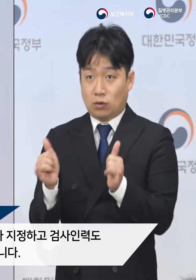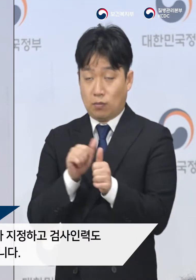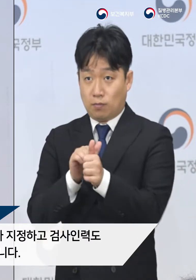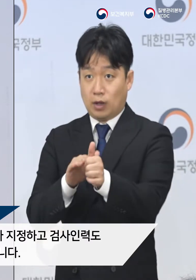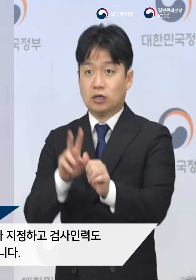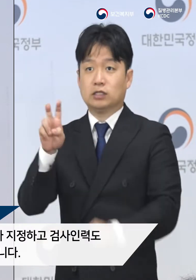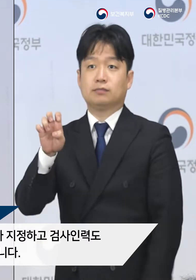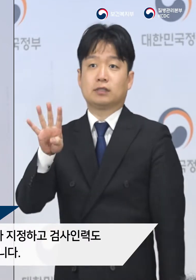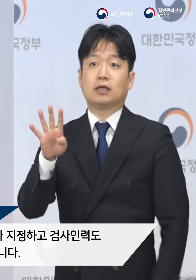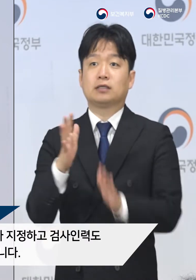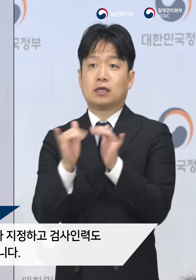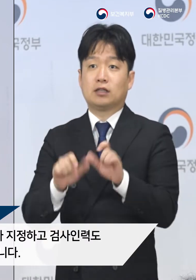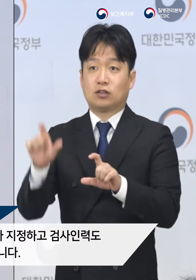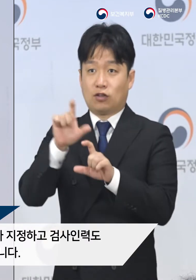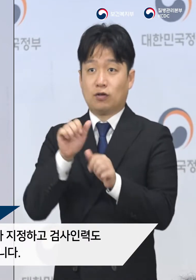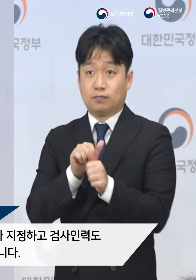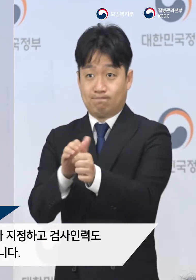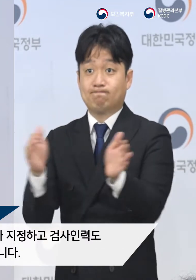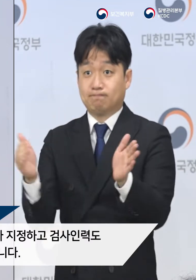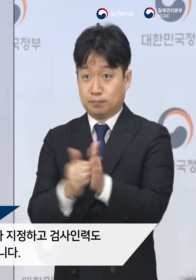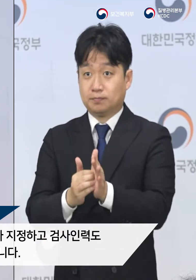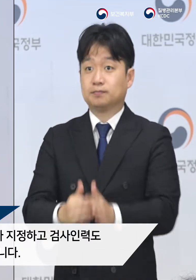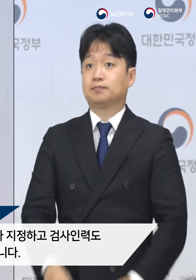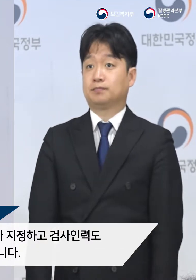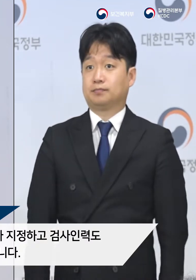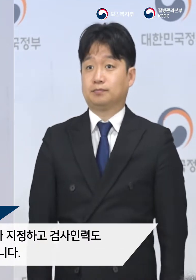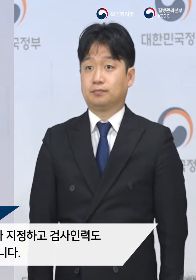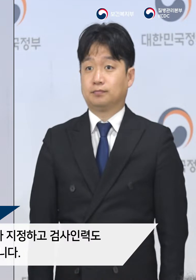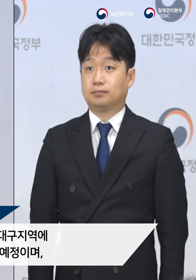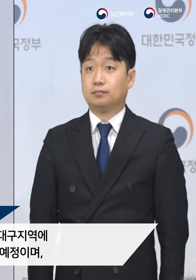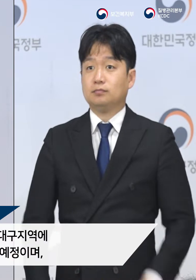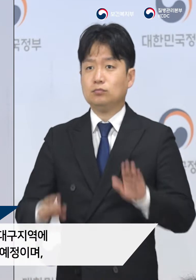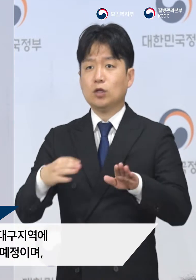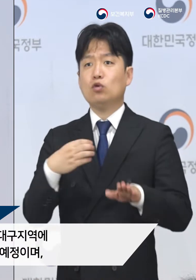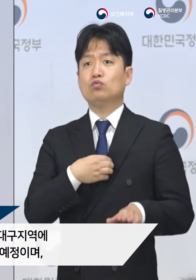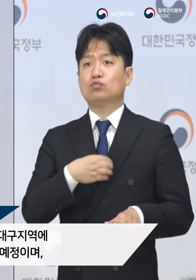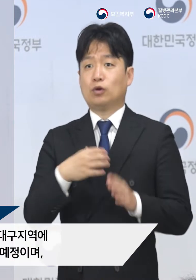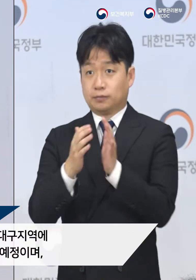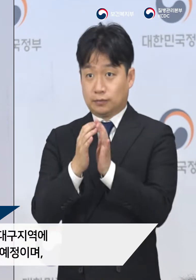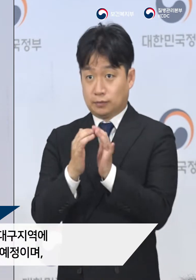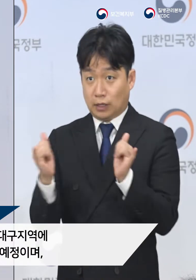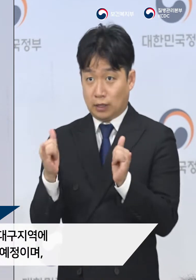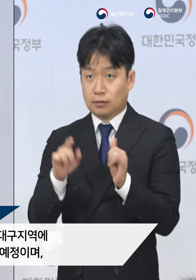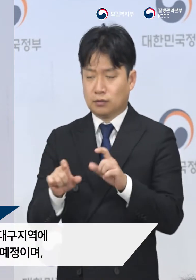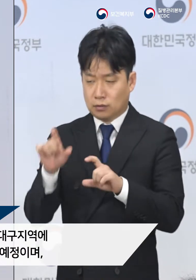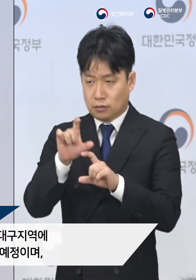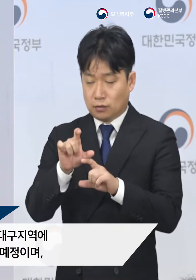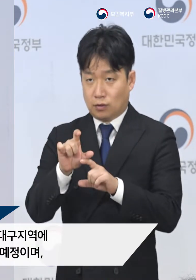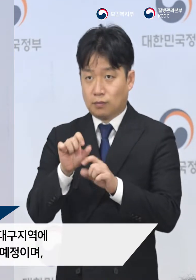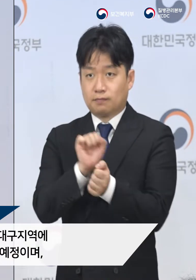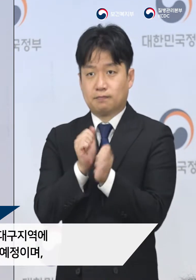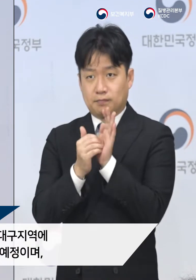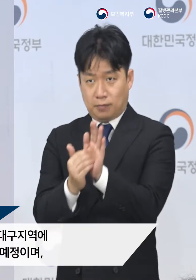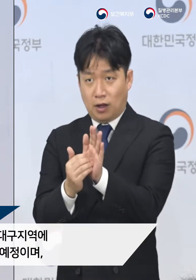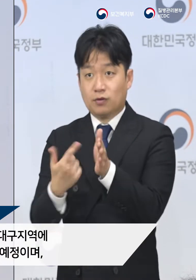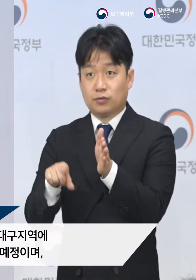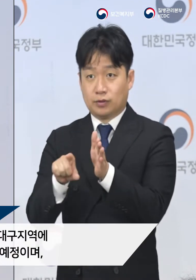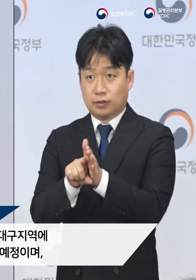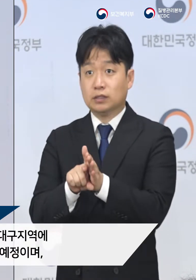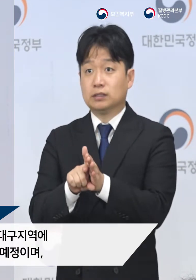24명을 추가 배치한 상태입니다. 고위험군에 대한 방역조치를 강화하기 위하여